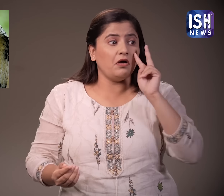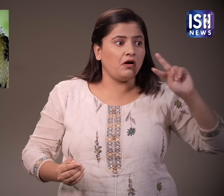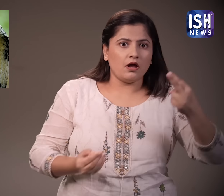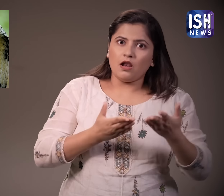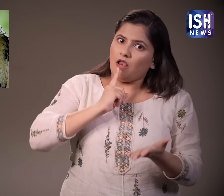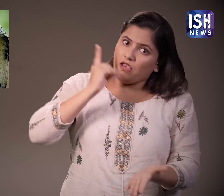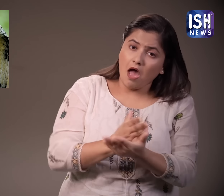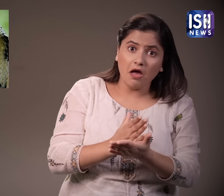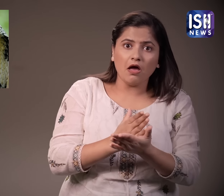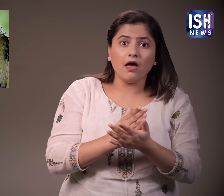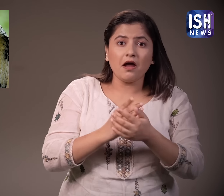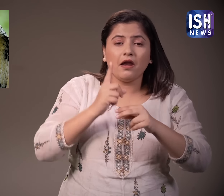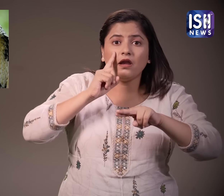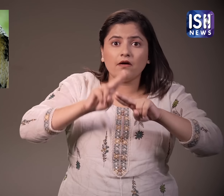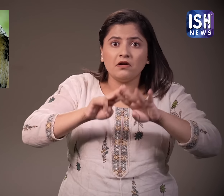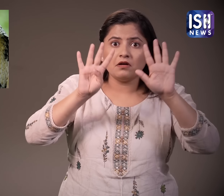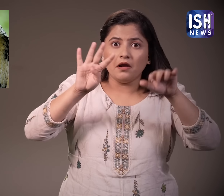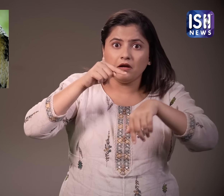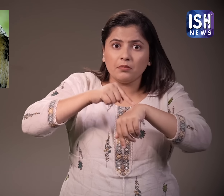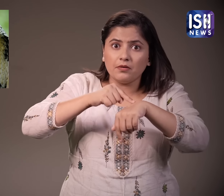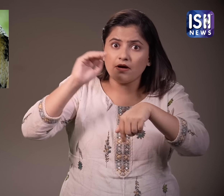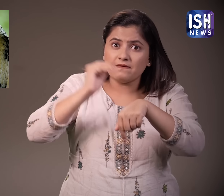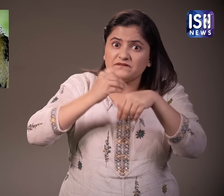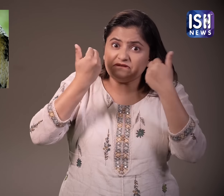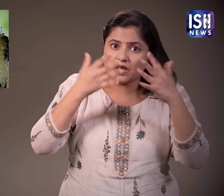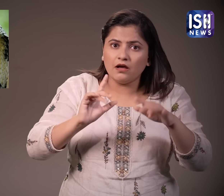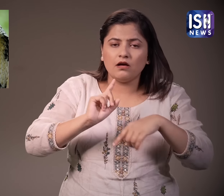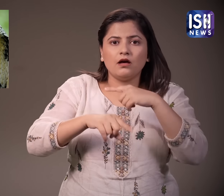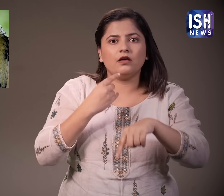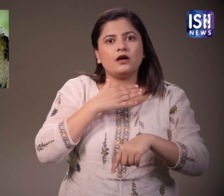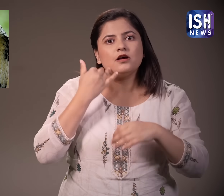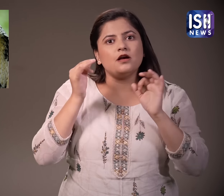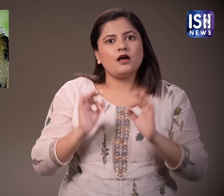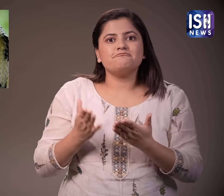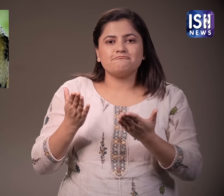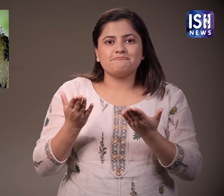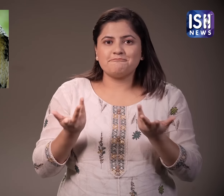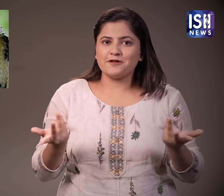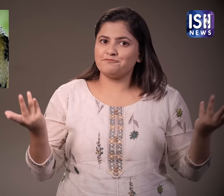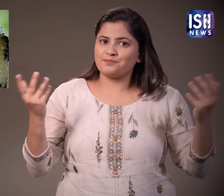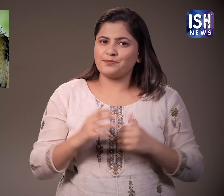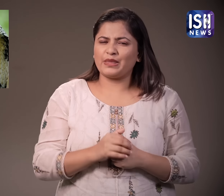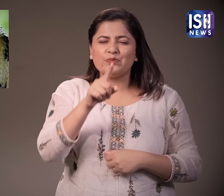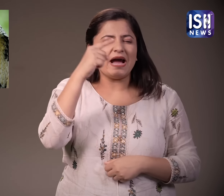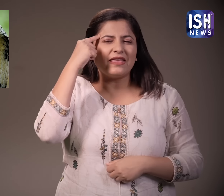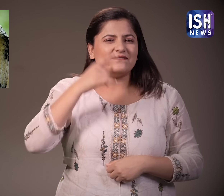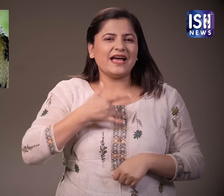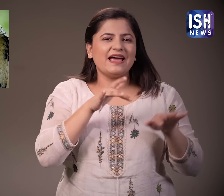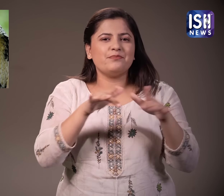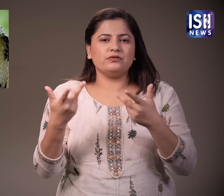दूसरों का मानना है कि यह सच है और नौवी बार वो निश्चित रूप से मर जाएगा आप इसके बारे में क्या सोचते हैं?